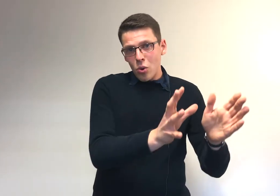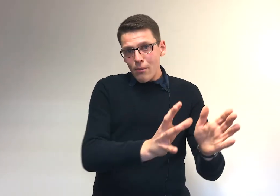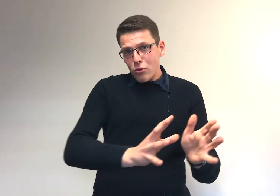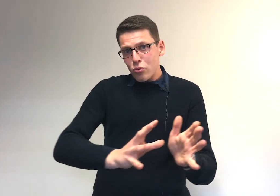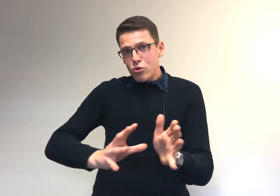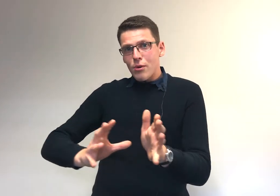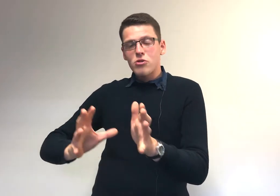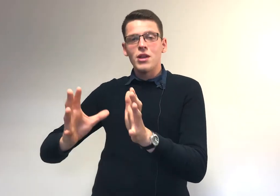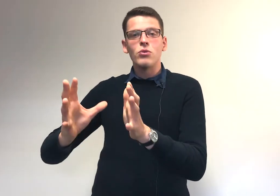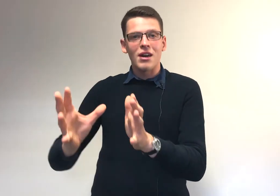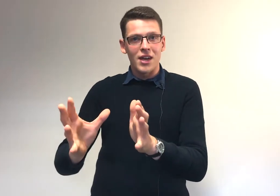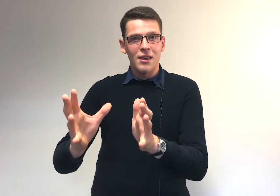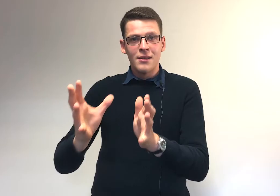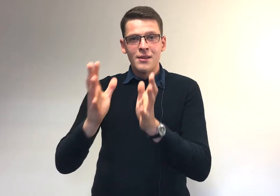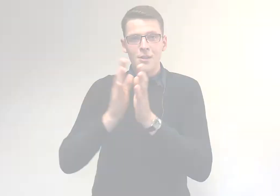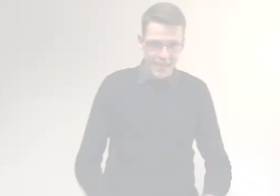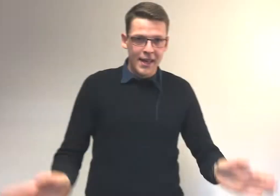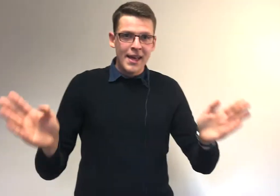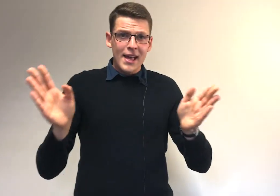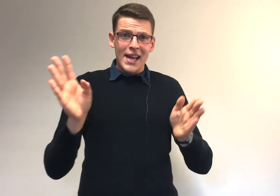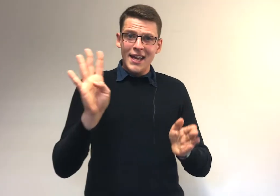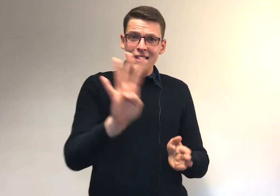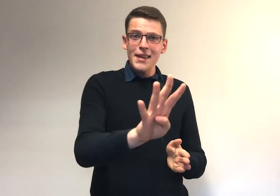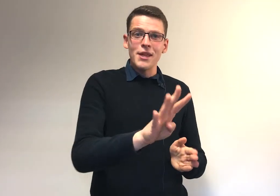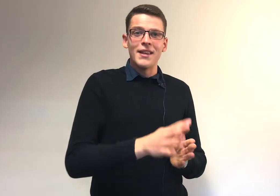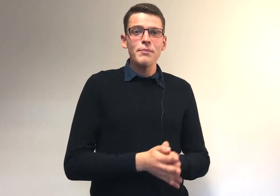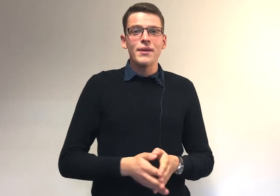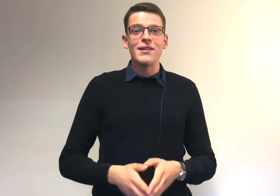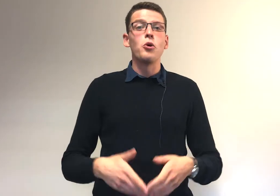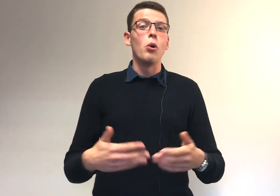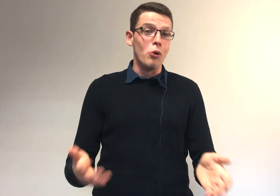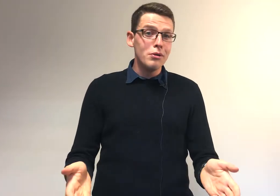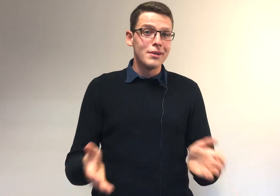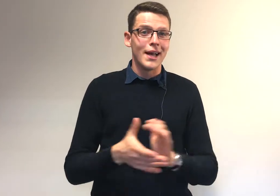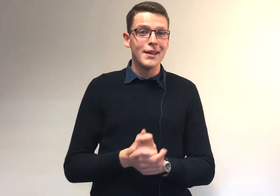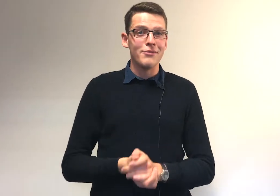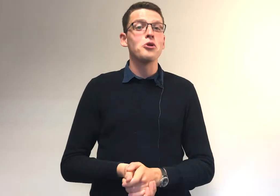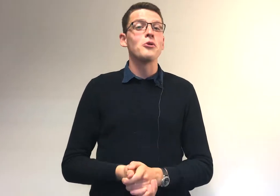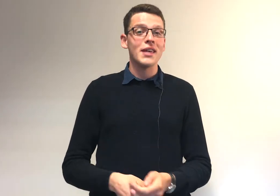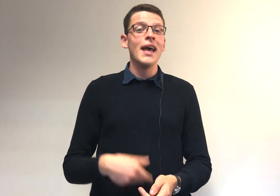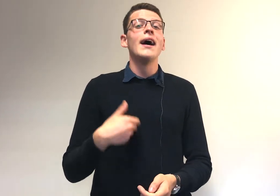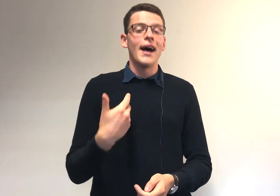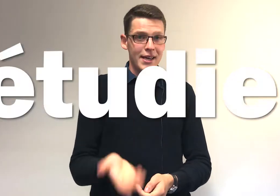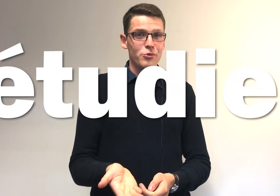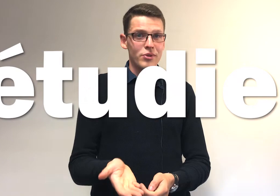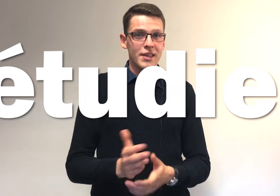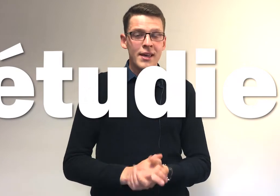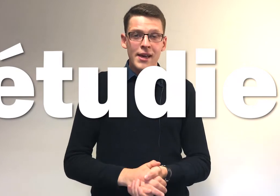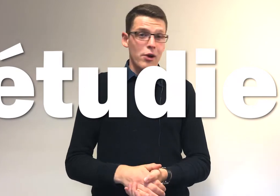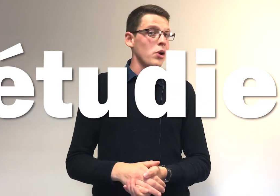commence tout doucement à se mettre au travail. La quatrième étape, c'est le gros mot. Il faut commencer à étudier. Alors là